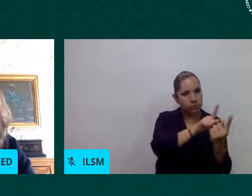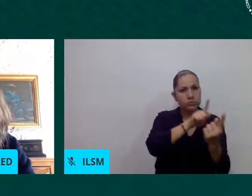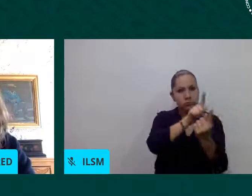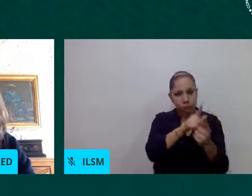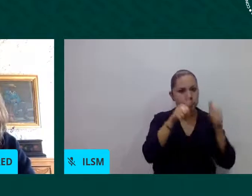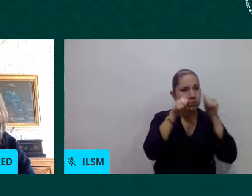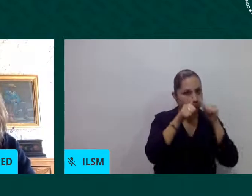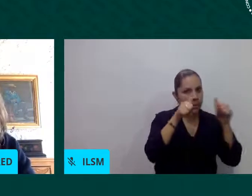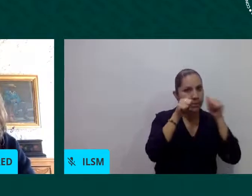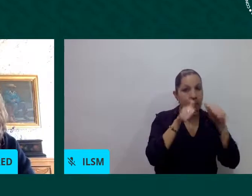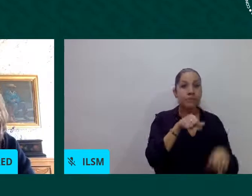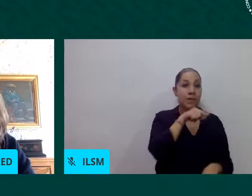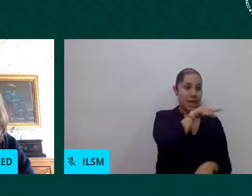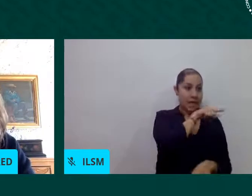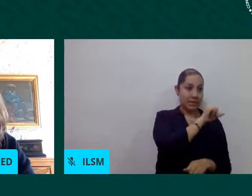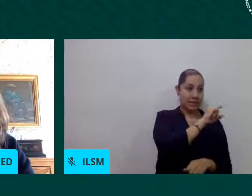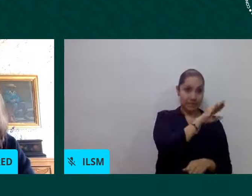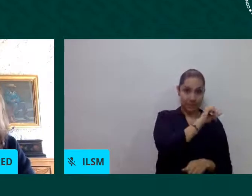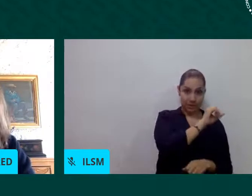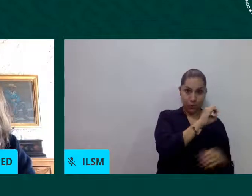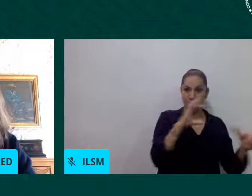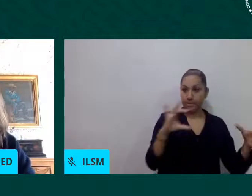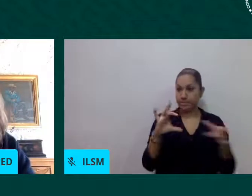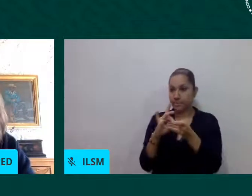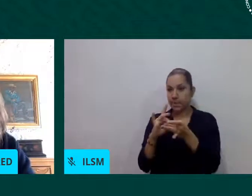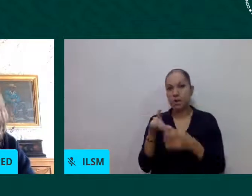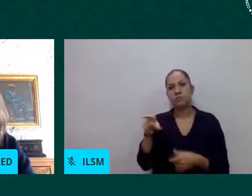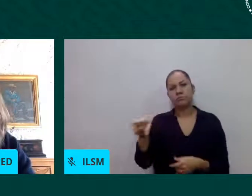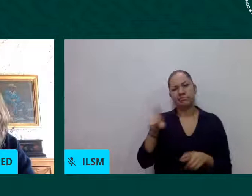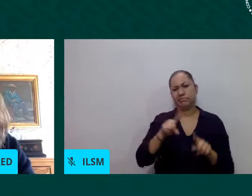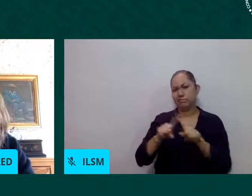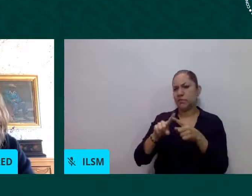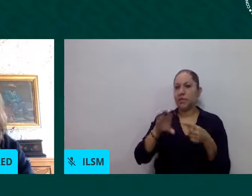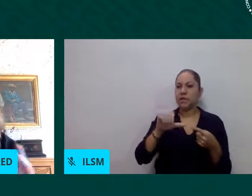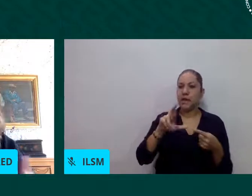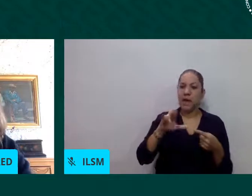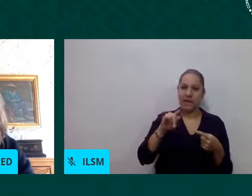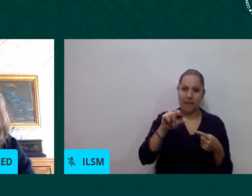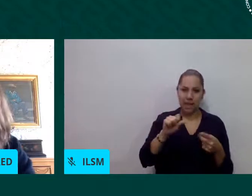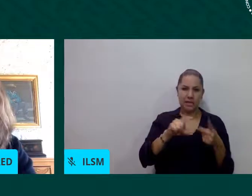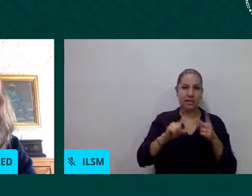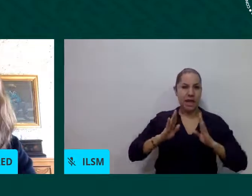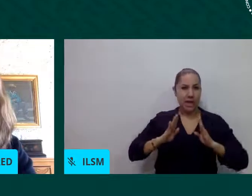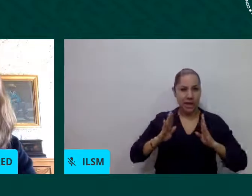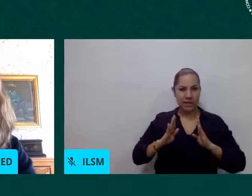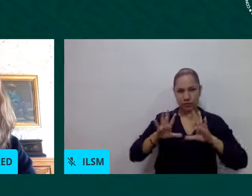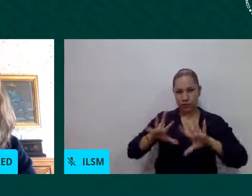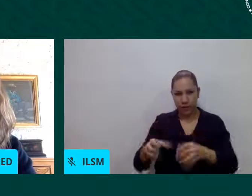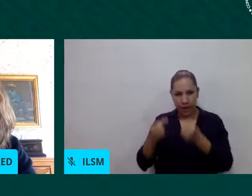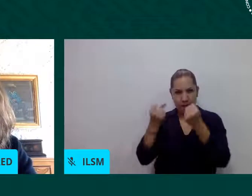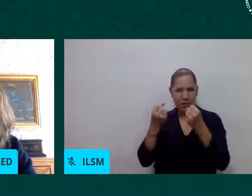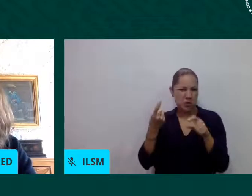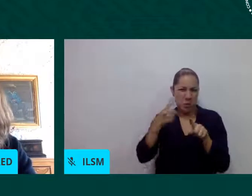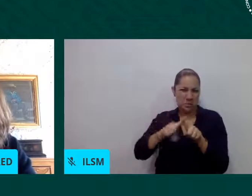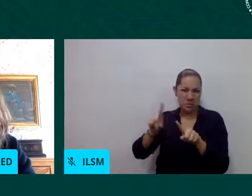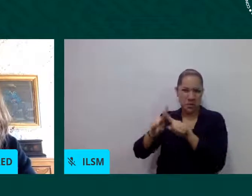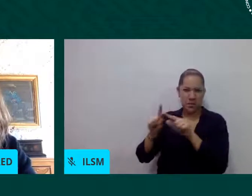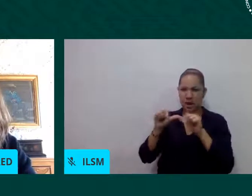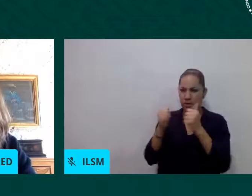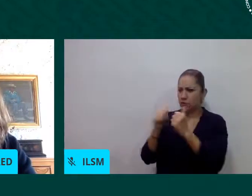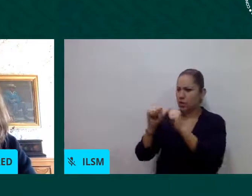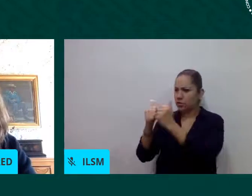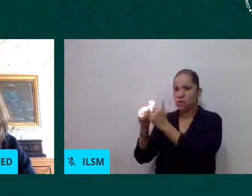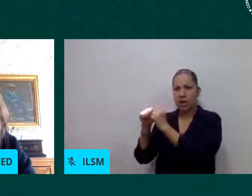Cáritas de Ejército de Salvación programa Casa Refugiados entre muchas otras se han dado atención a través de